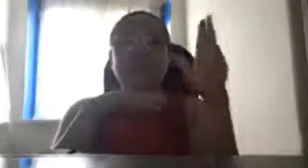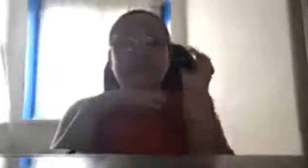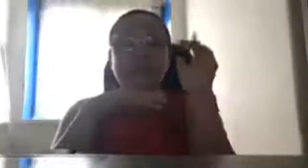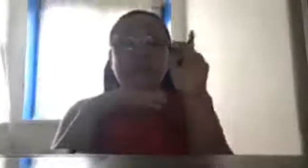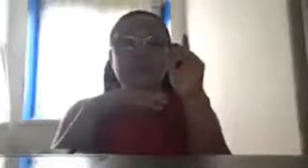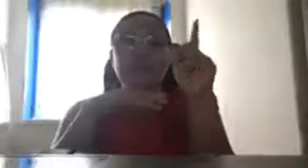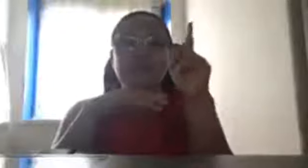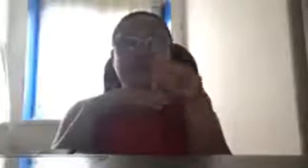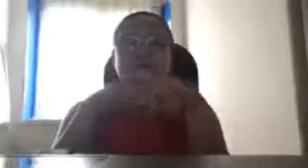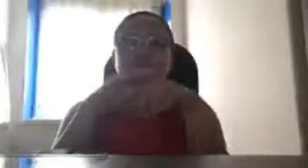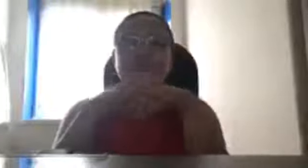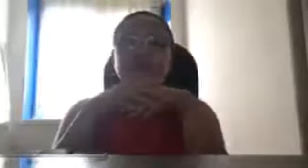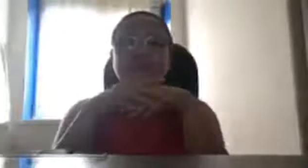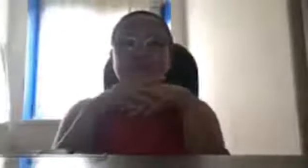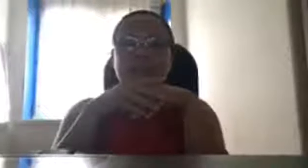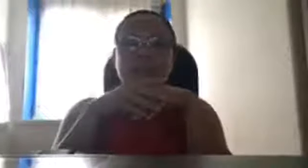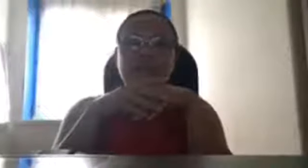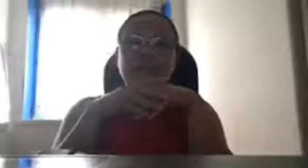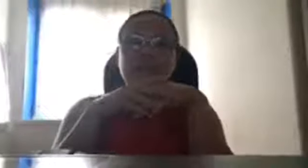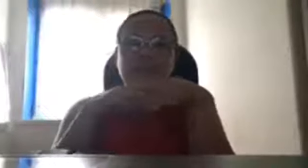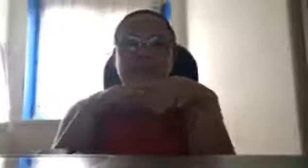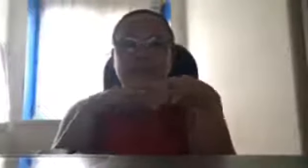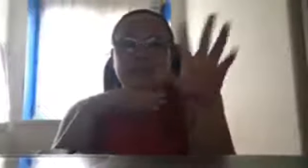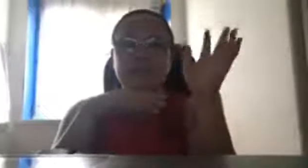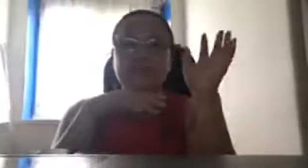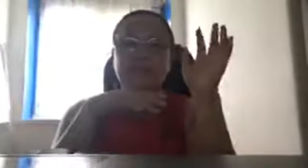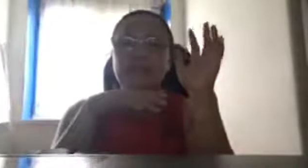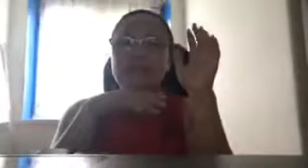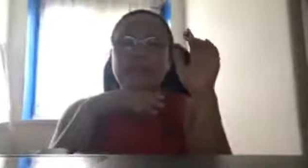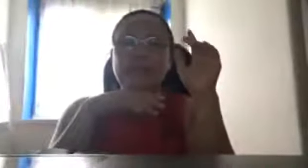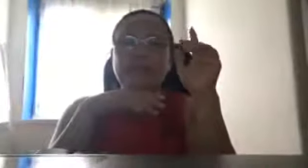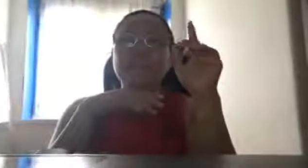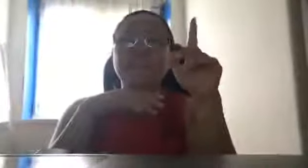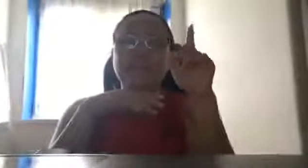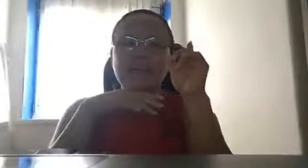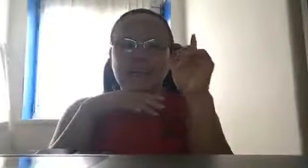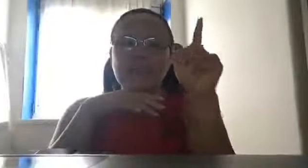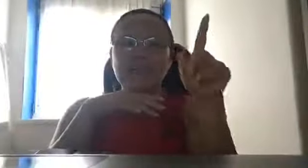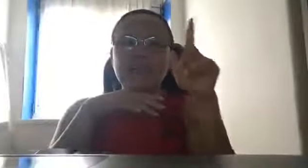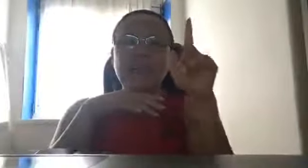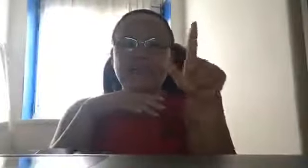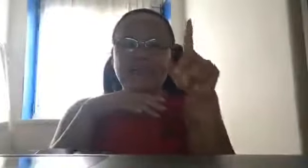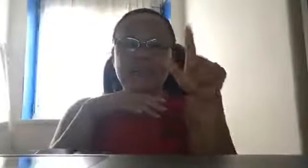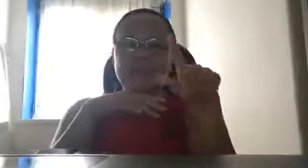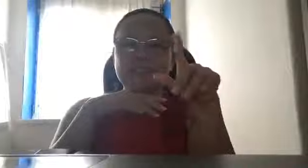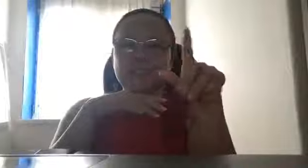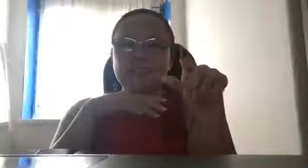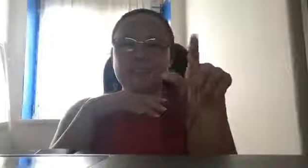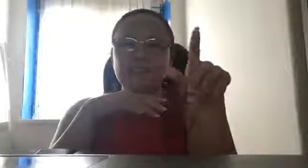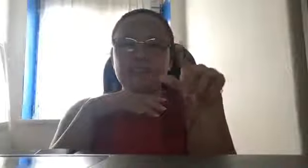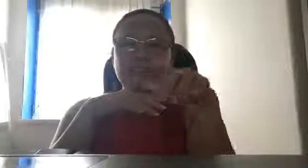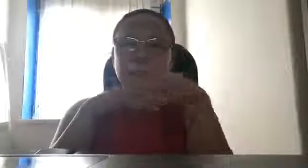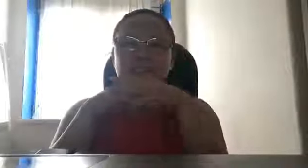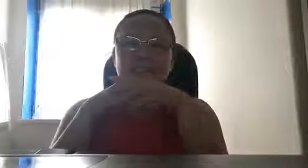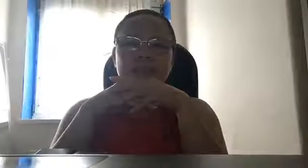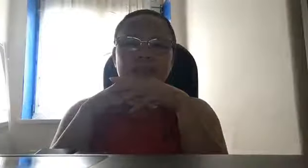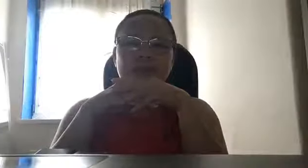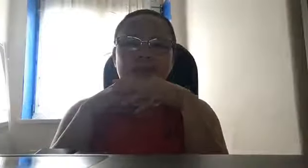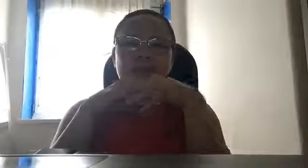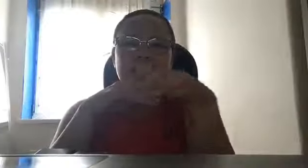Kaya, yun ang masasabi ko dyan sa inyo, yung mga nagsakyatan. Kasi, ang alam ko, wala talagang nire-recruit dyan, sa mga in